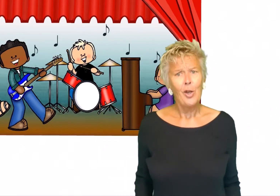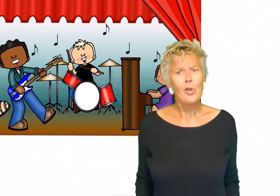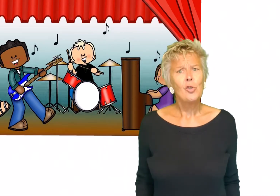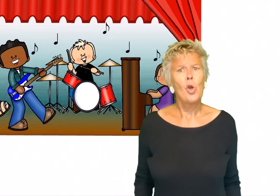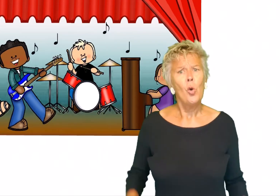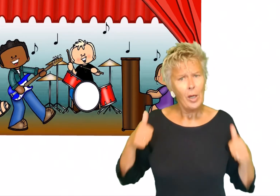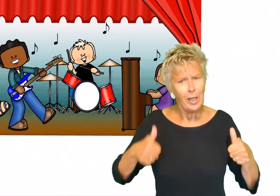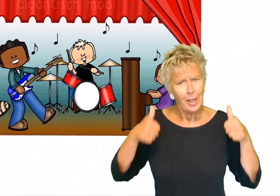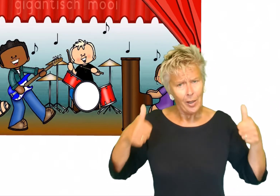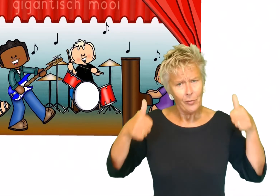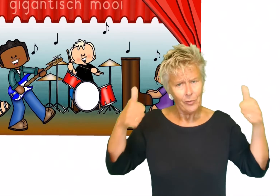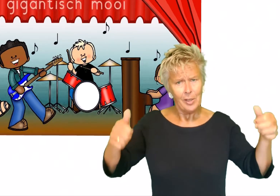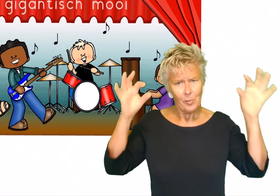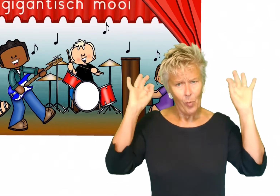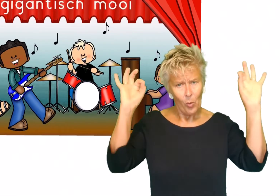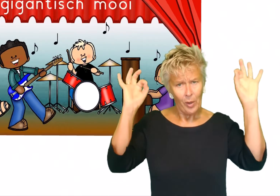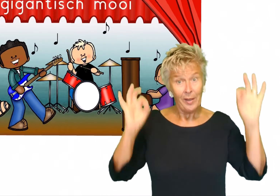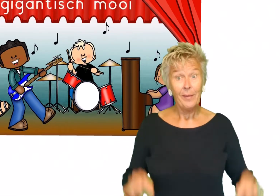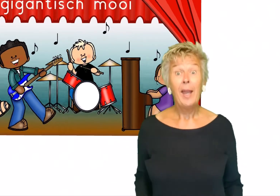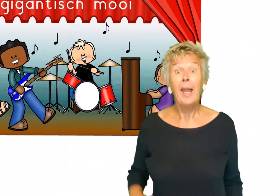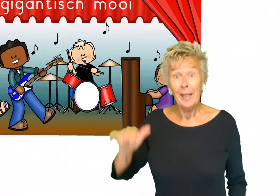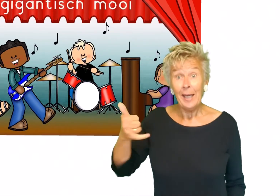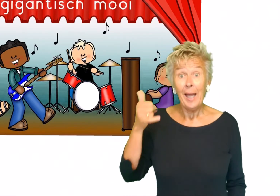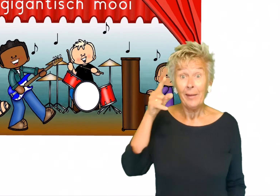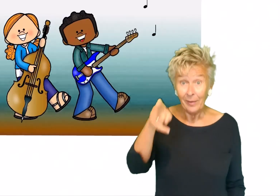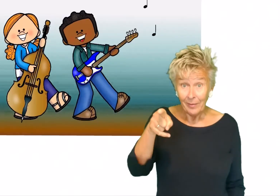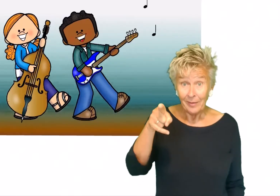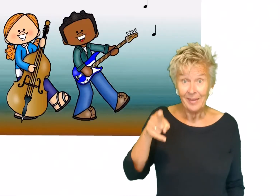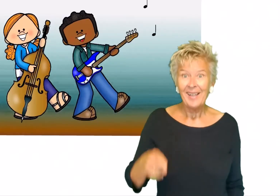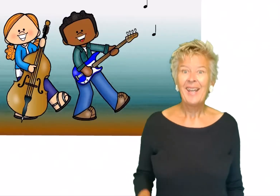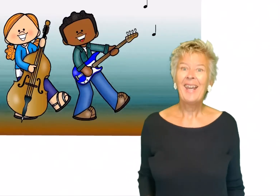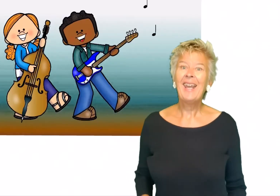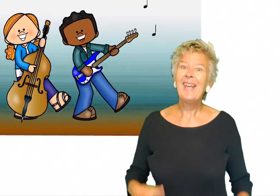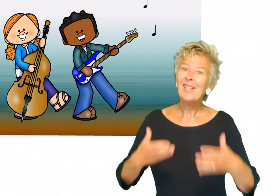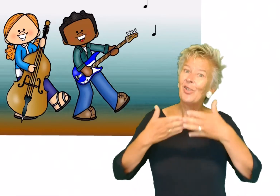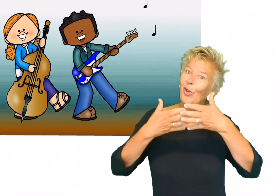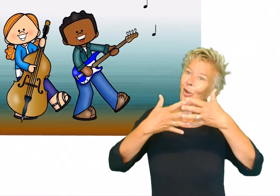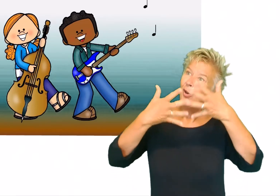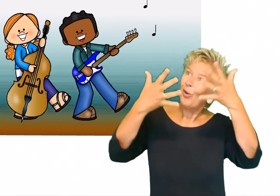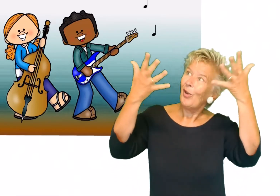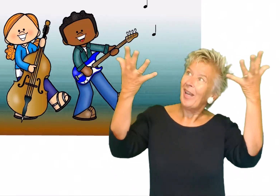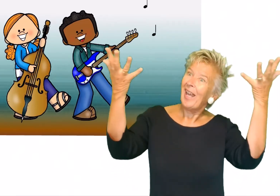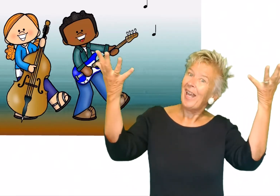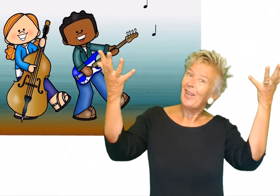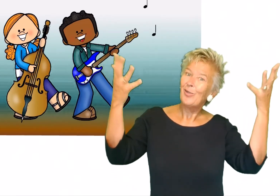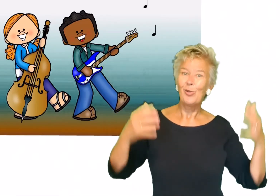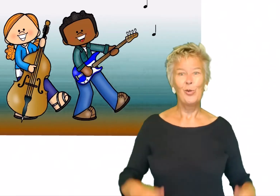Zo gigantisch mooi. Ja, dat is de natuur.